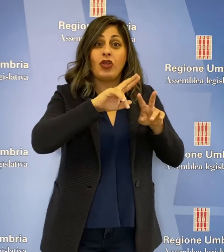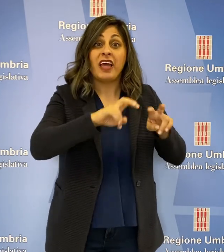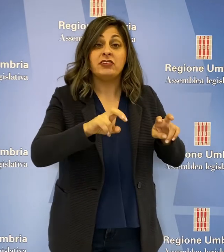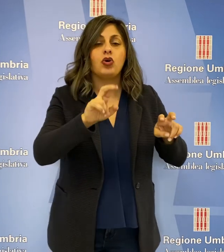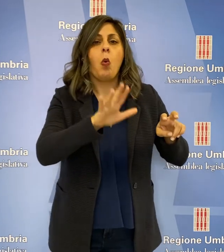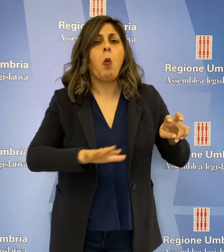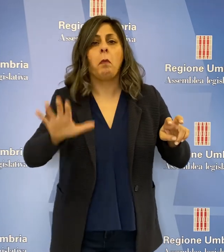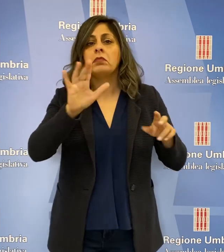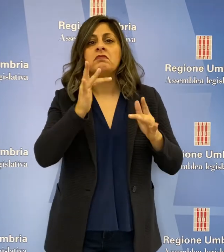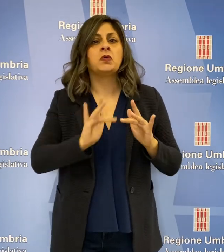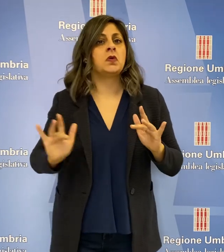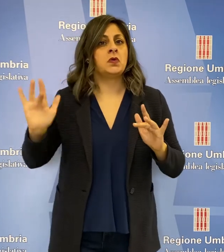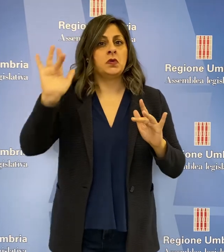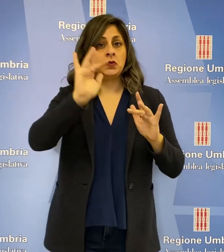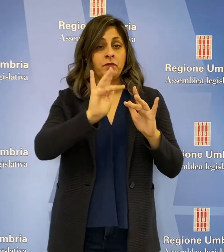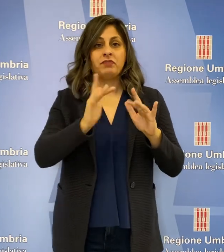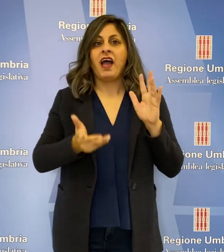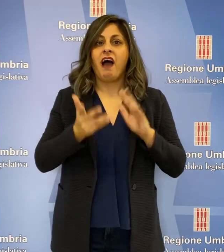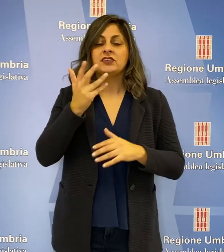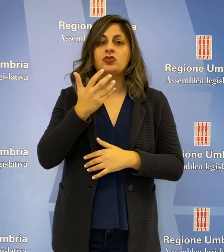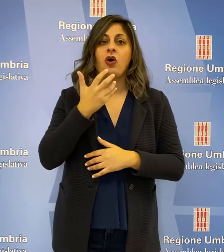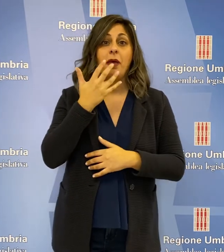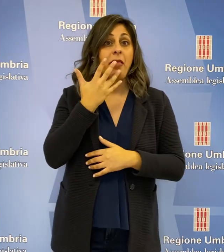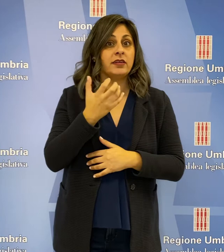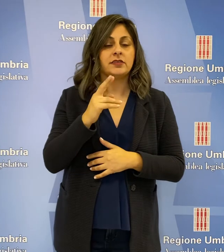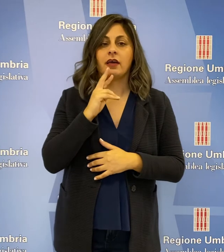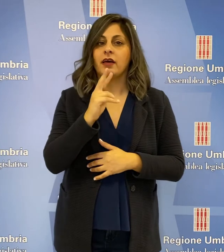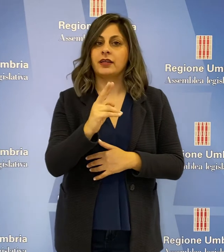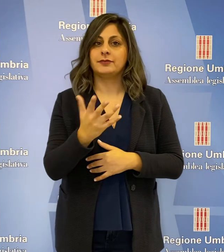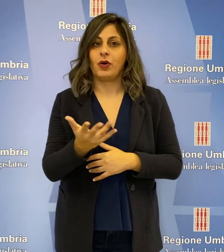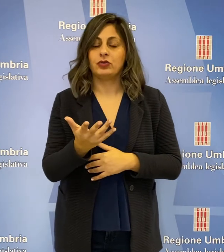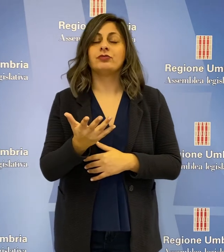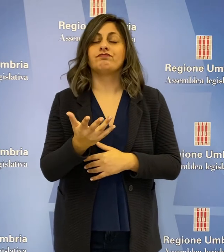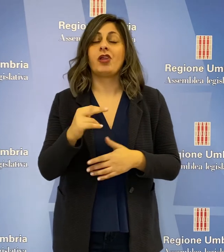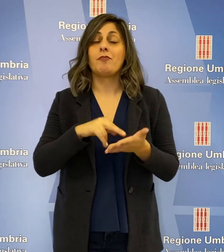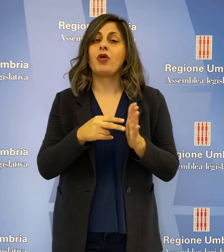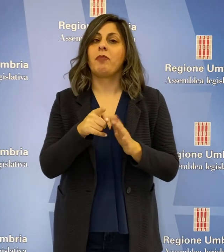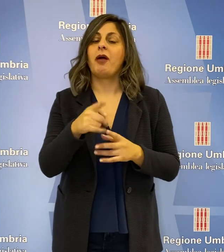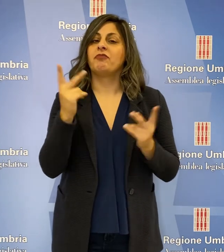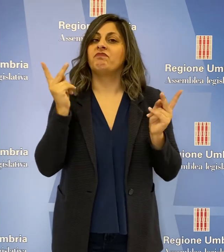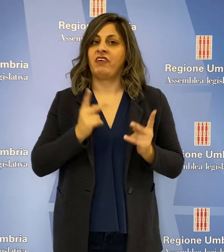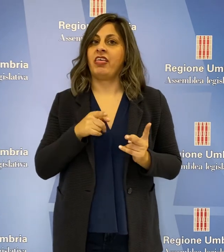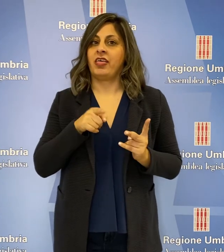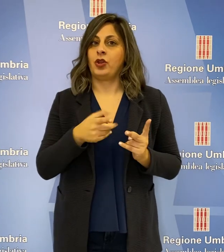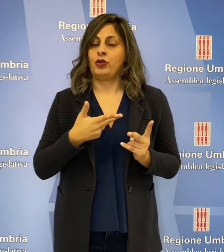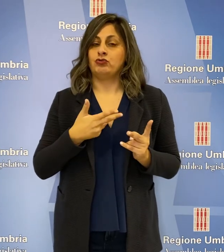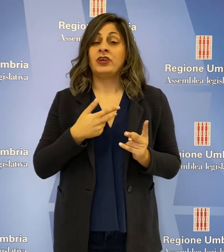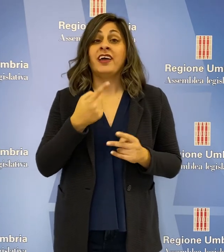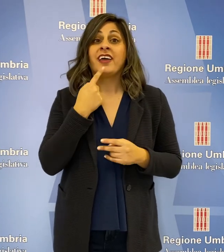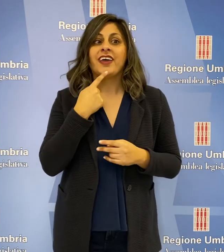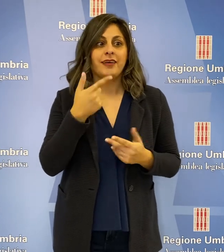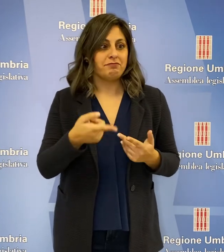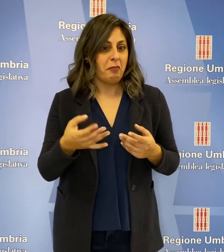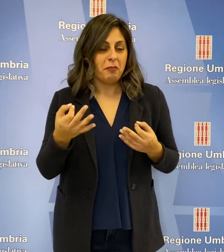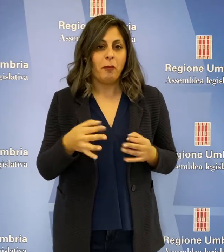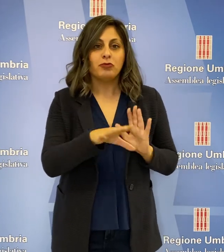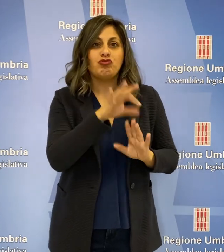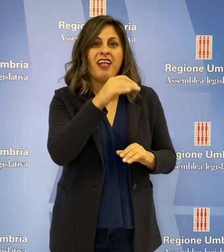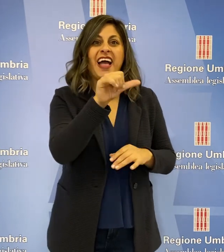presenti sul territorio regionale. L'assessore Melasecchia ha risposto che il problema purtroppo esiste. Chi sceglie in